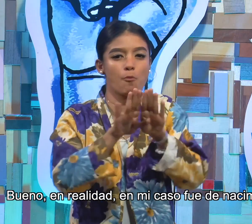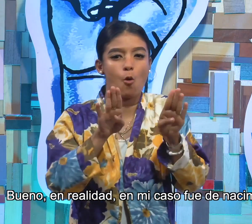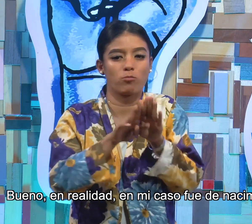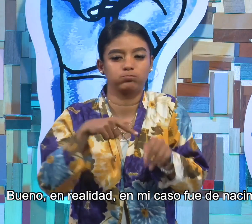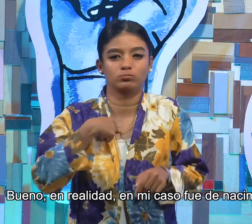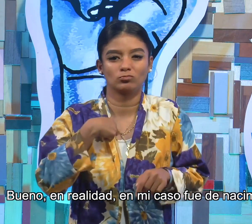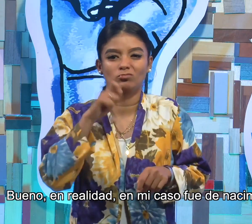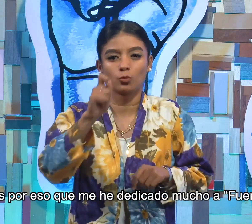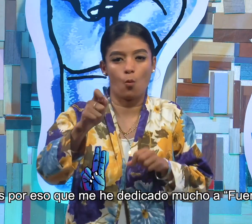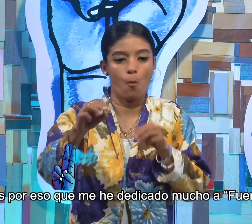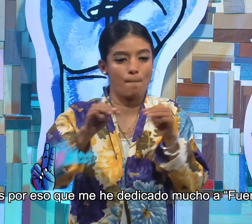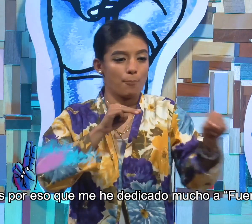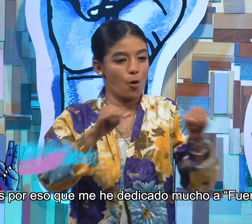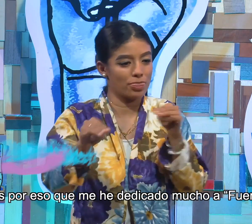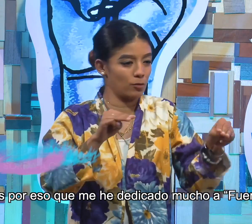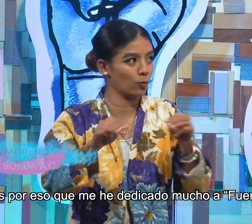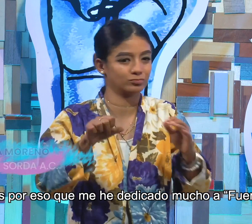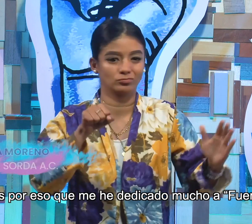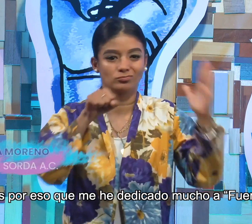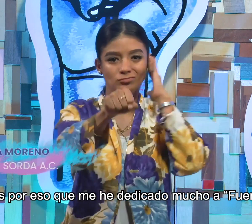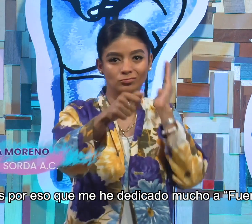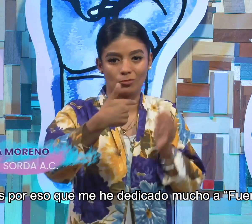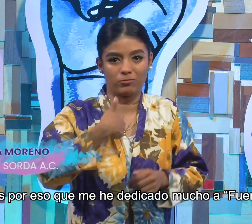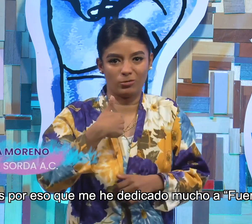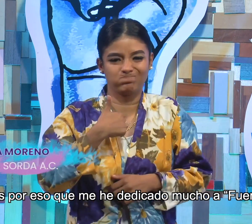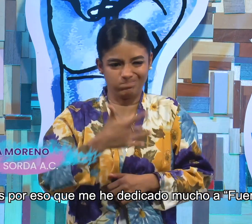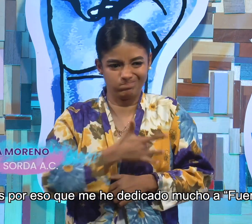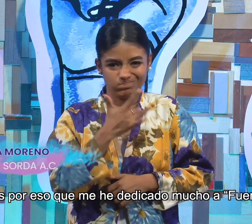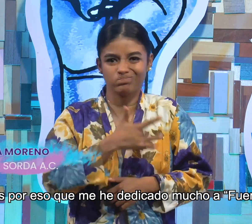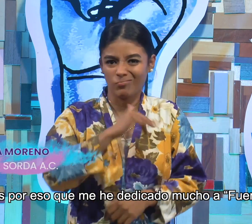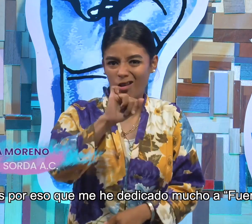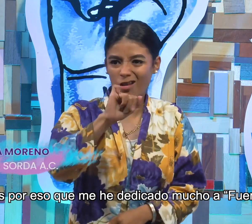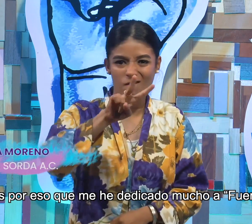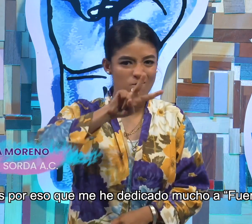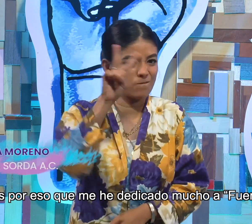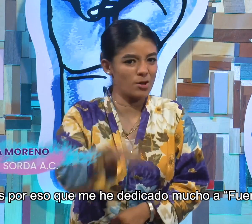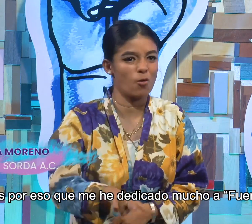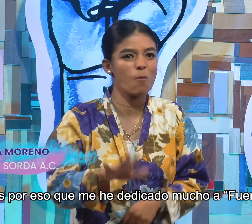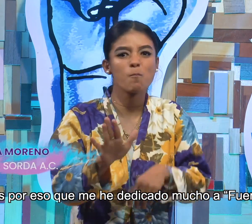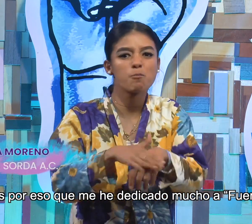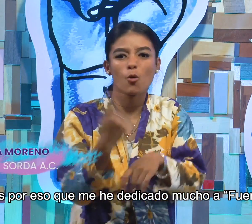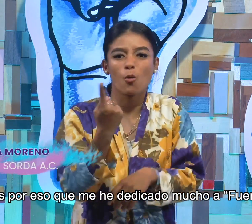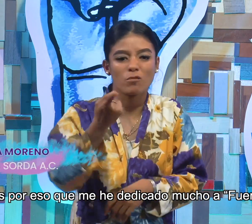fue de nacimiento, y es por eso que me he dedicado mucho a Fuerza Sorda,